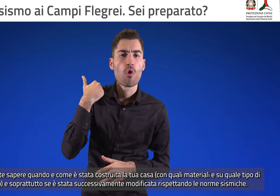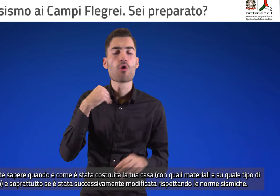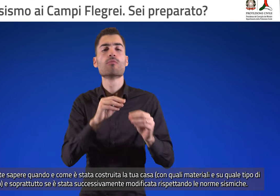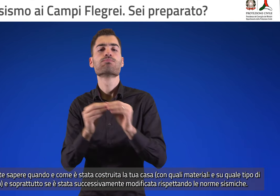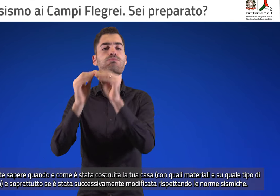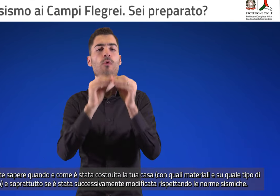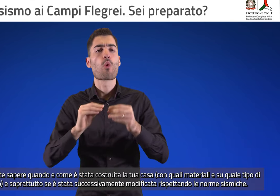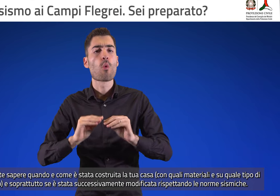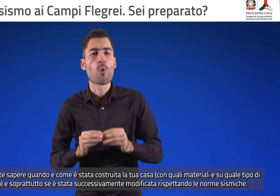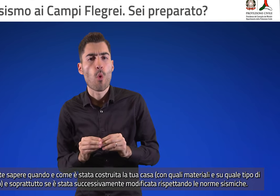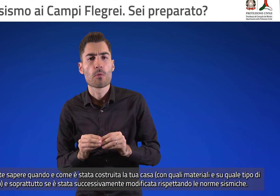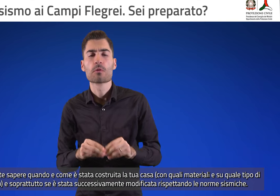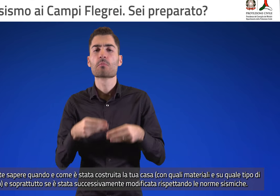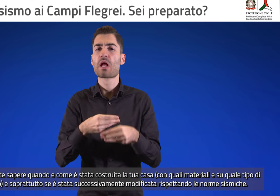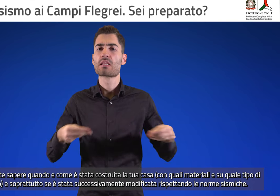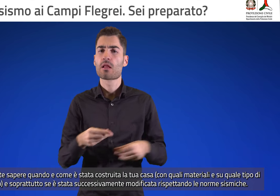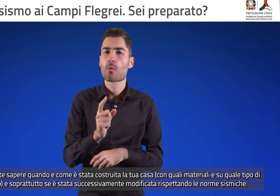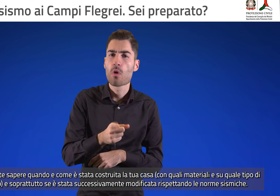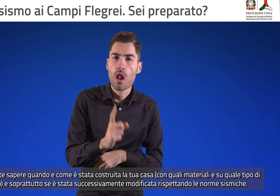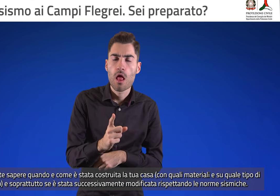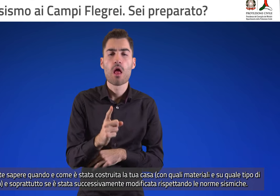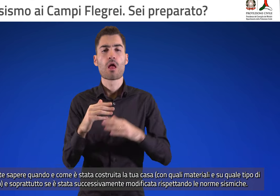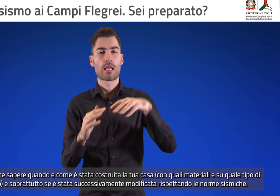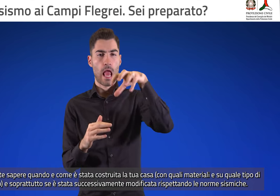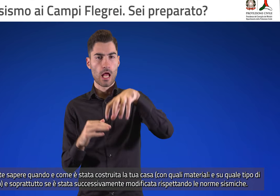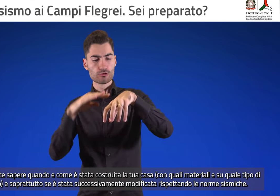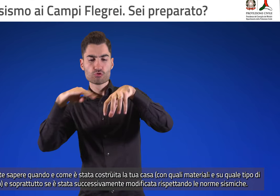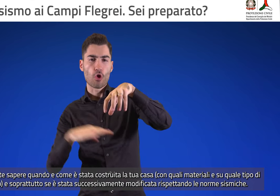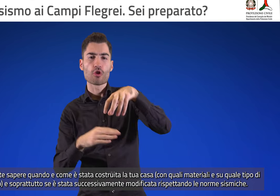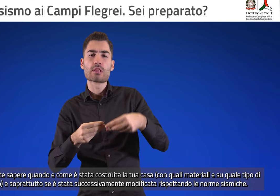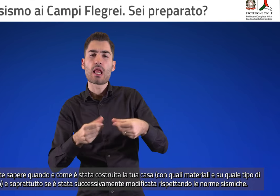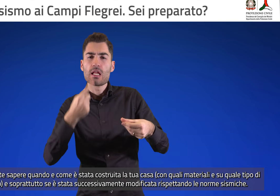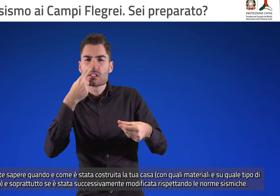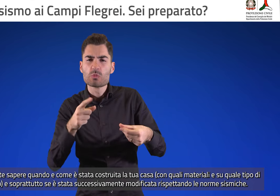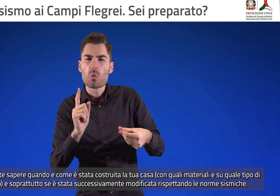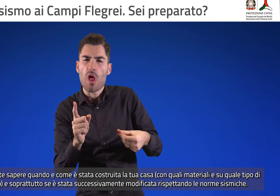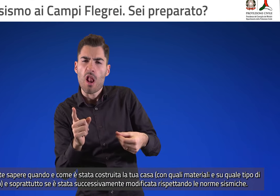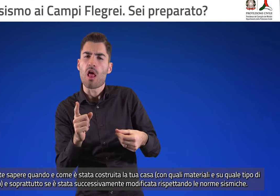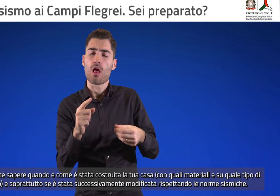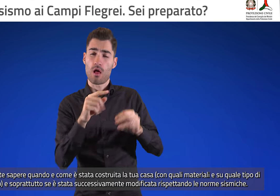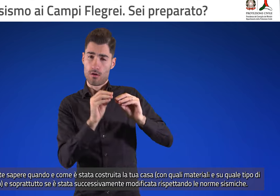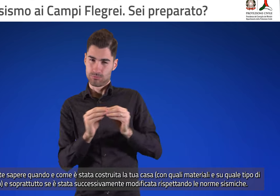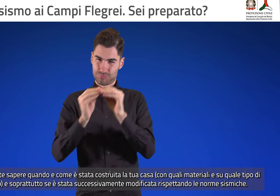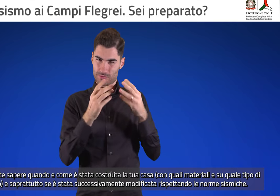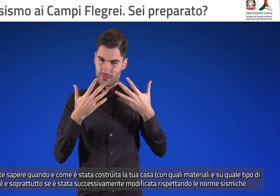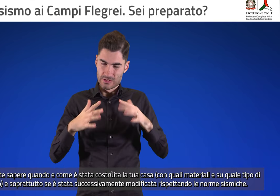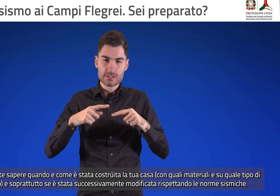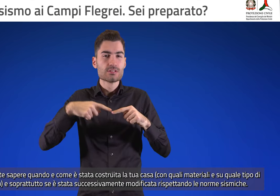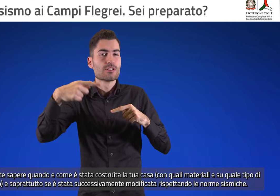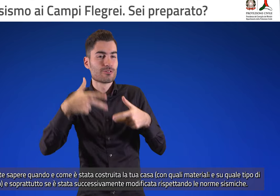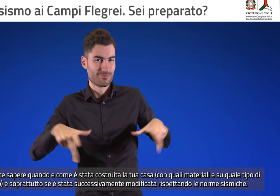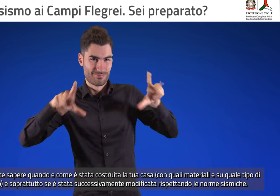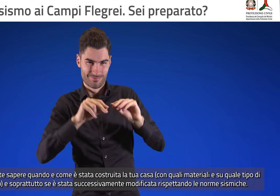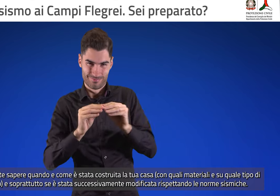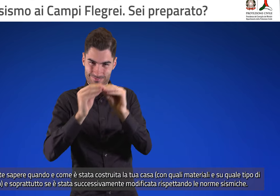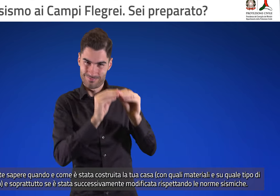quando e come è stata costruita la tua casa, con quali materiali e su quale tipo di terreno, e soprattutto se è